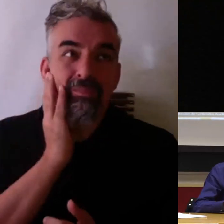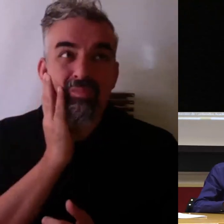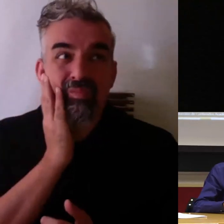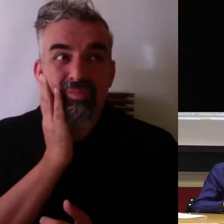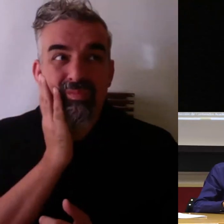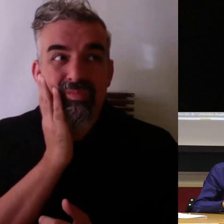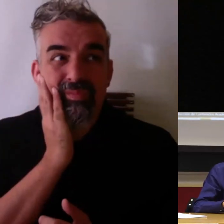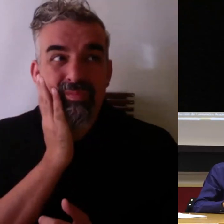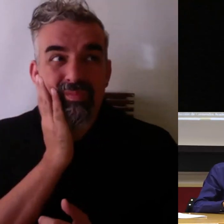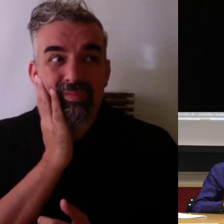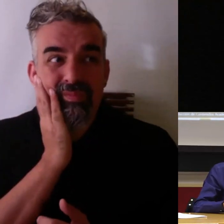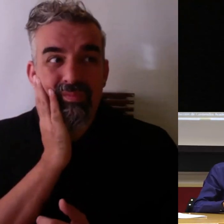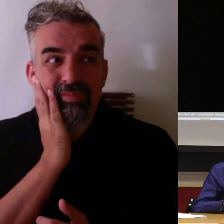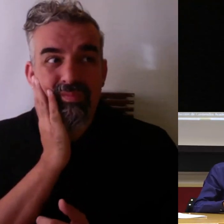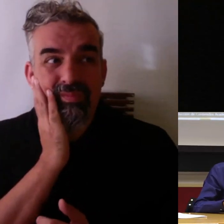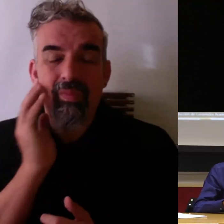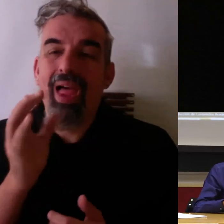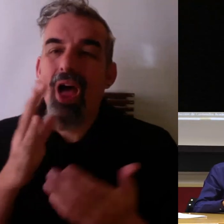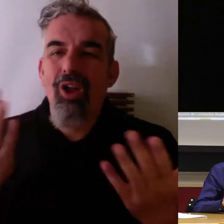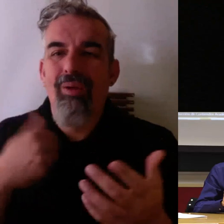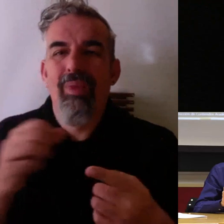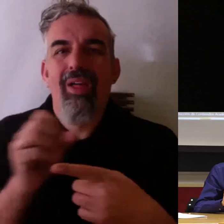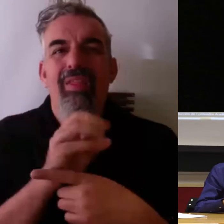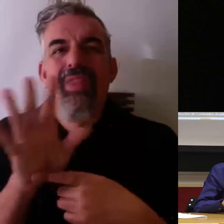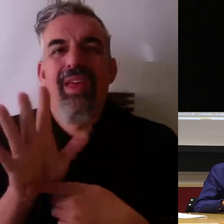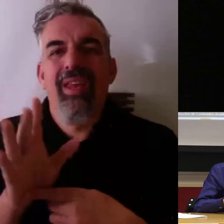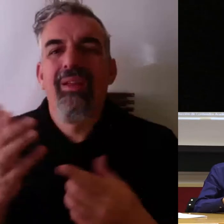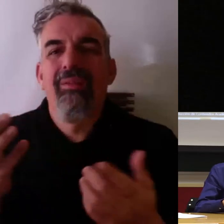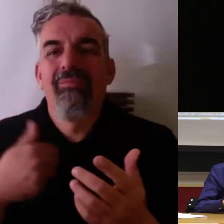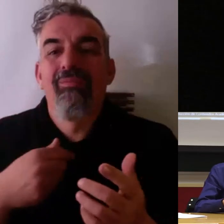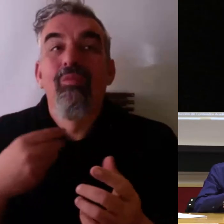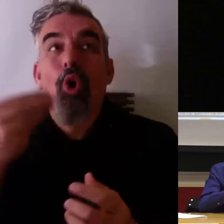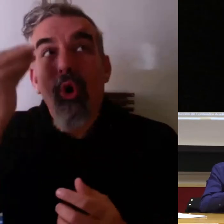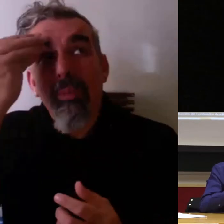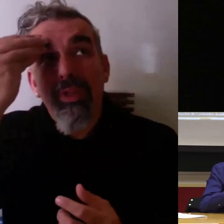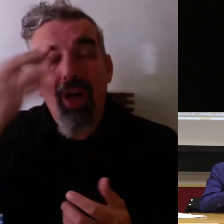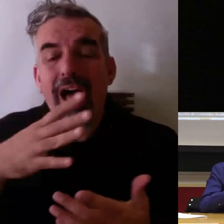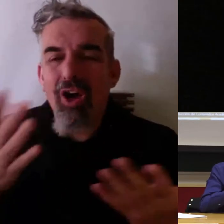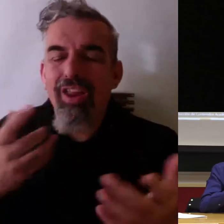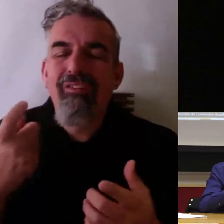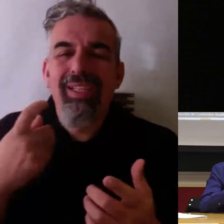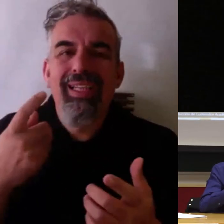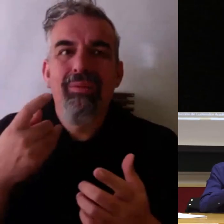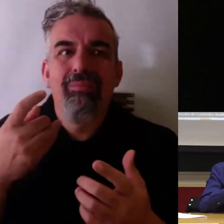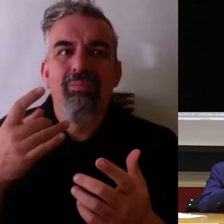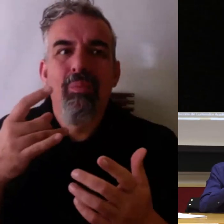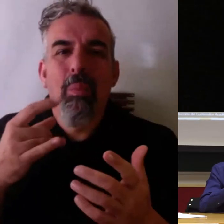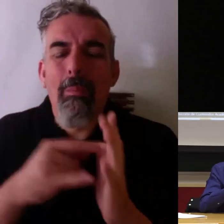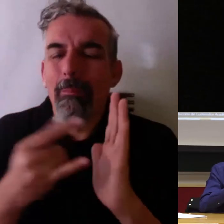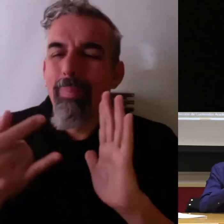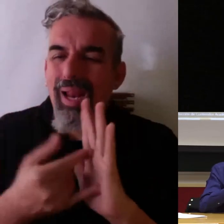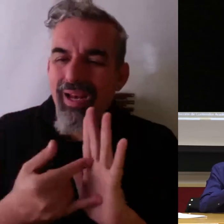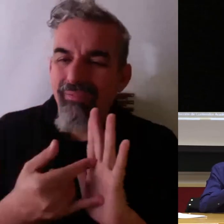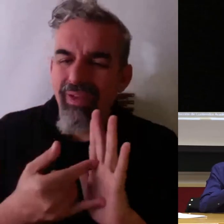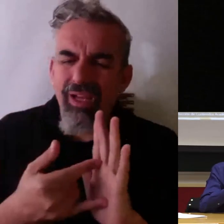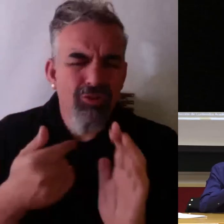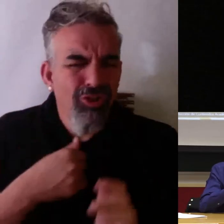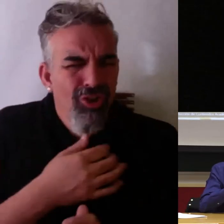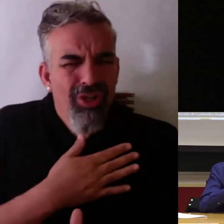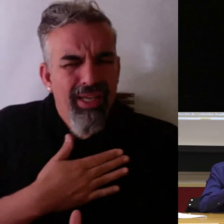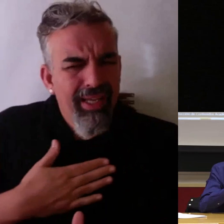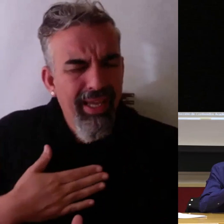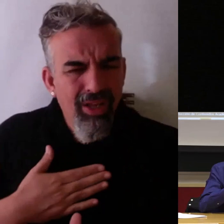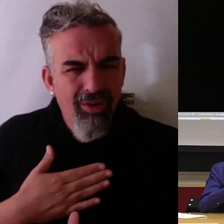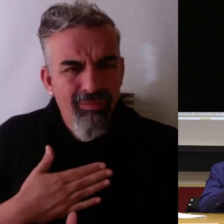diagrama de flujo de lo que considero que se debería hacer que es planificar qué es lo que realmente quiero que